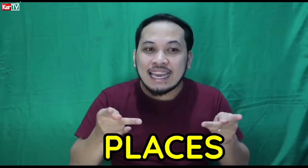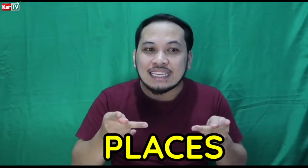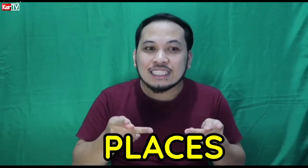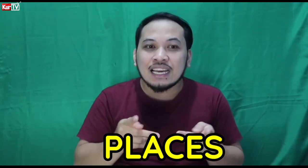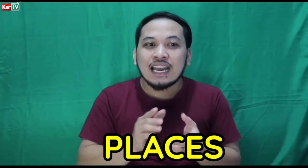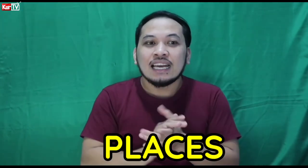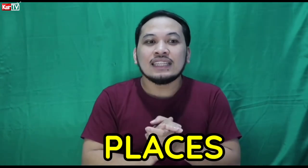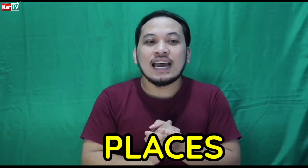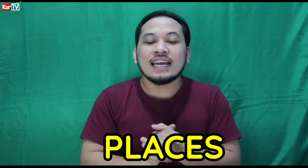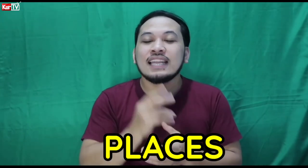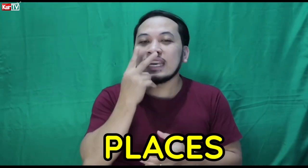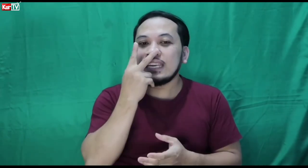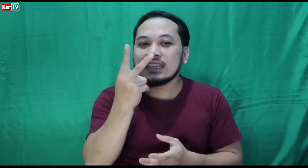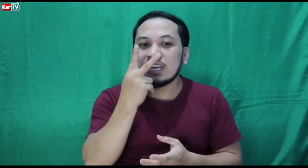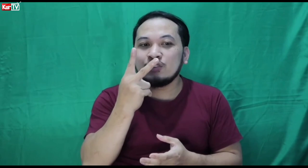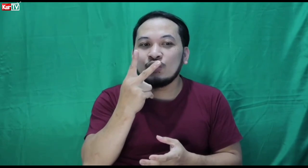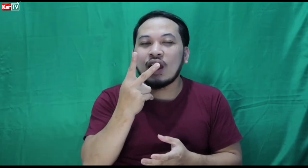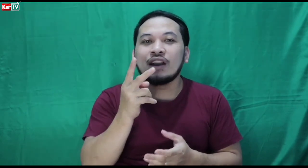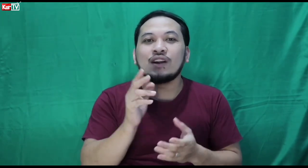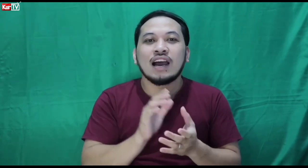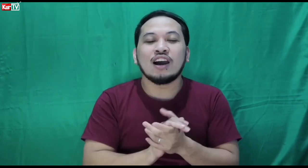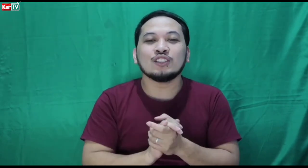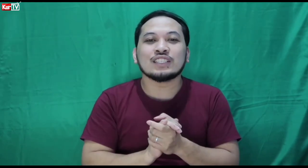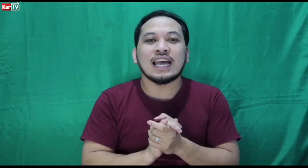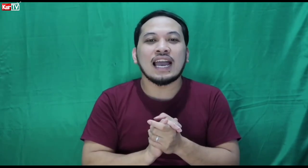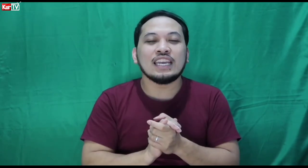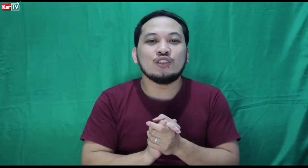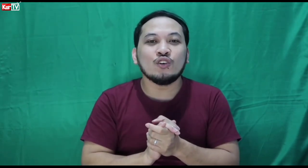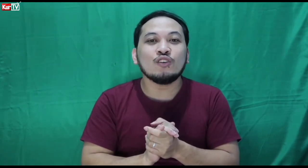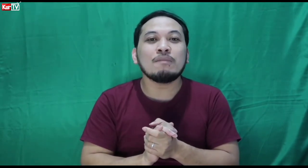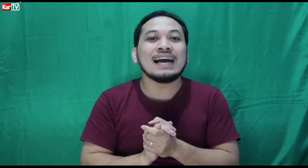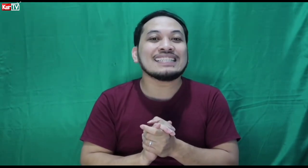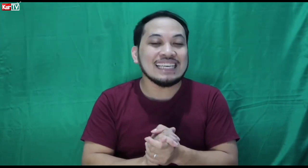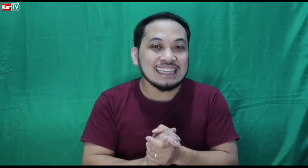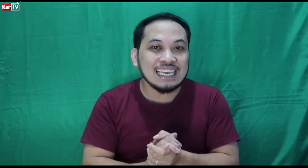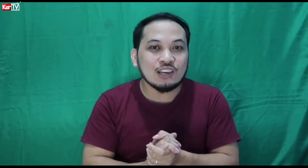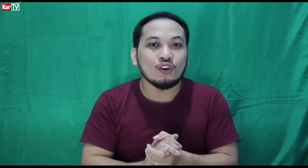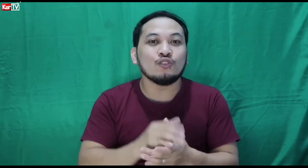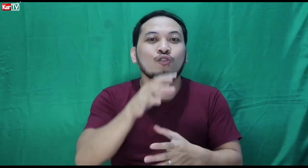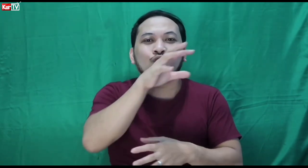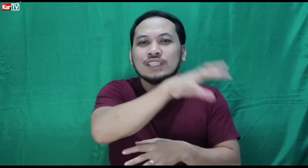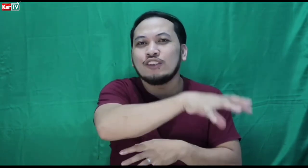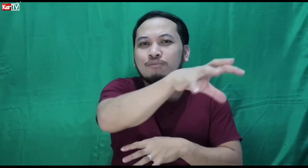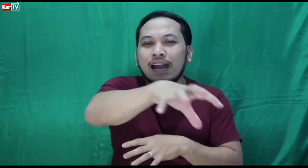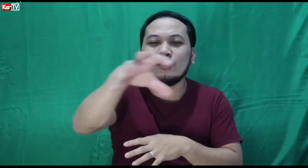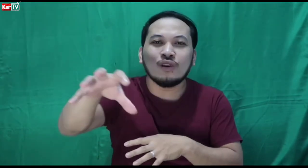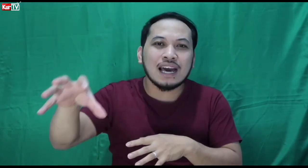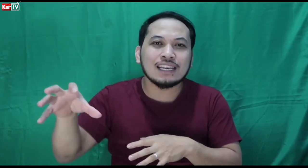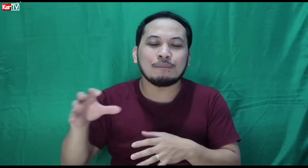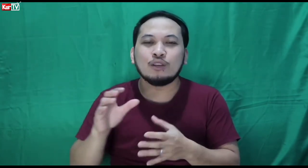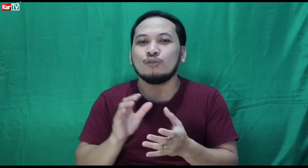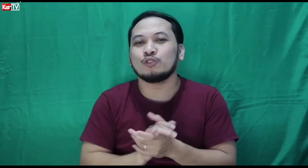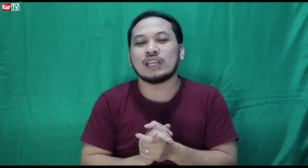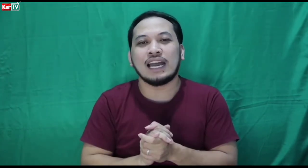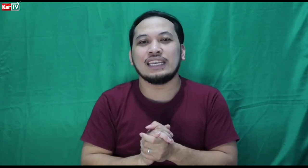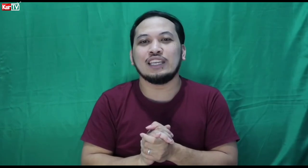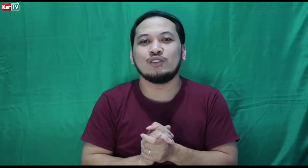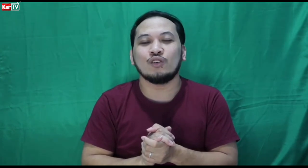places na nakikita nyo around sa inyong mga city o yung kung saan yung mga lugar na pinupuntahan ninyo.